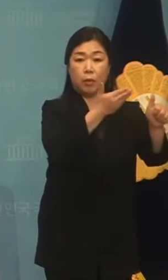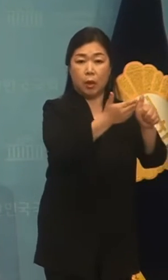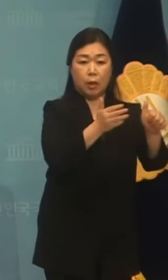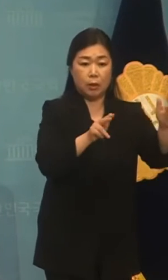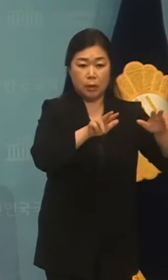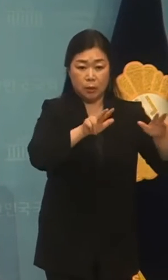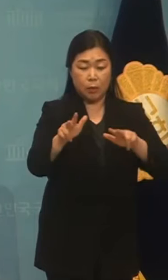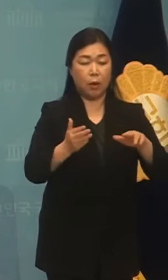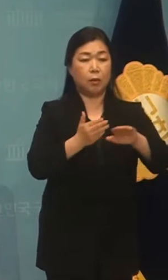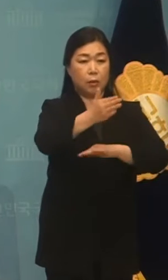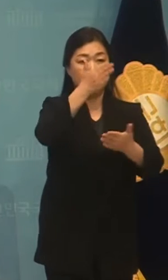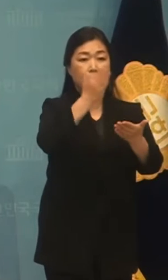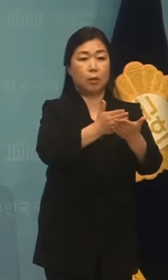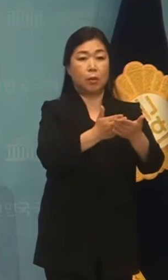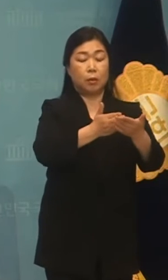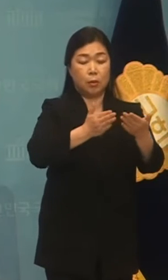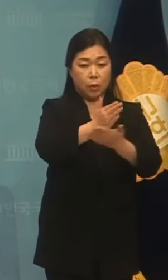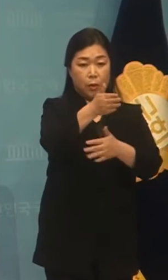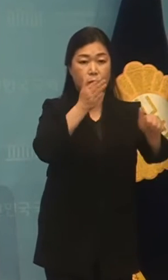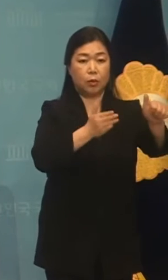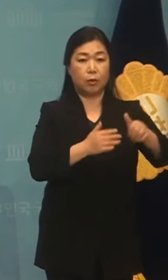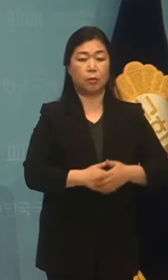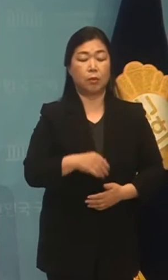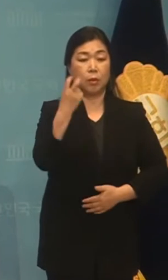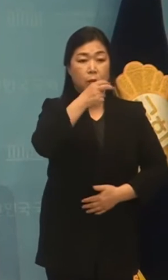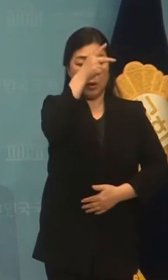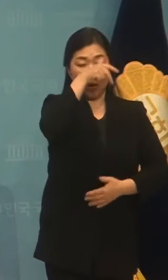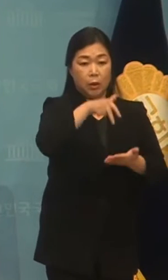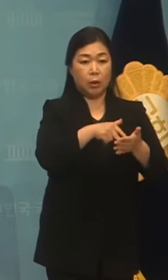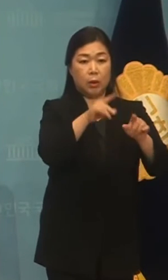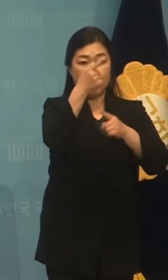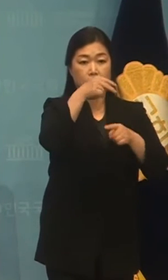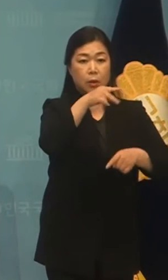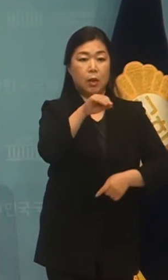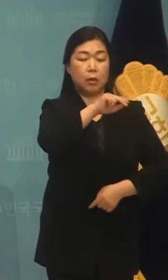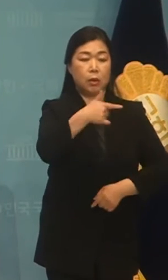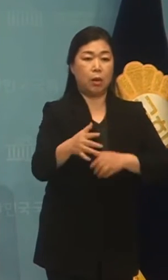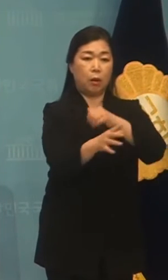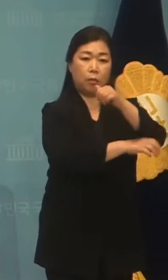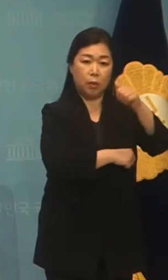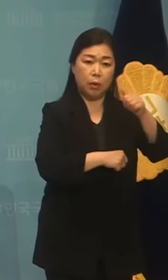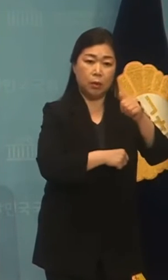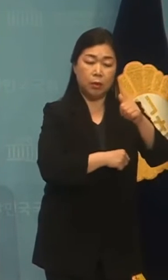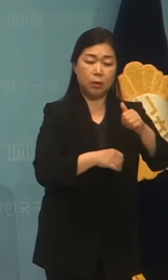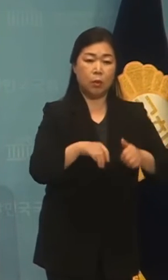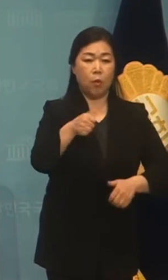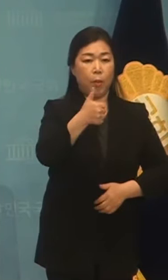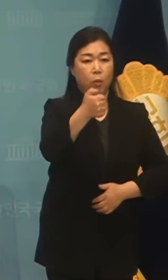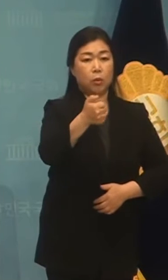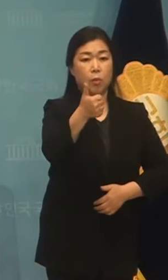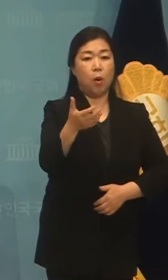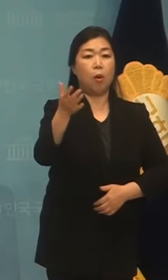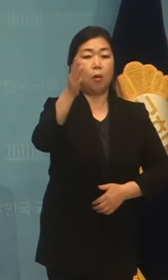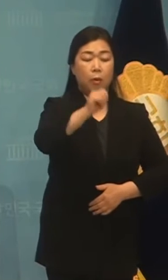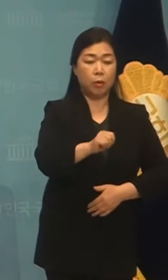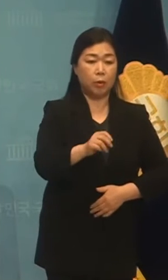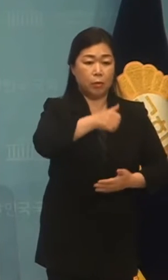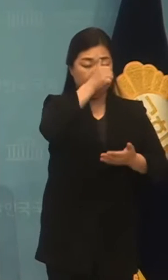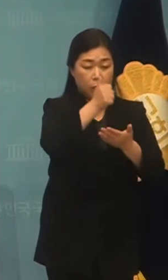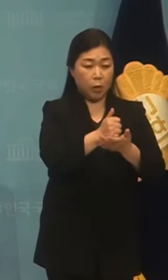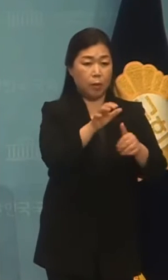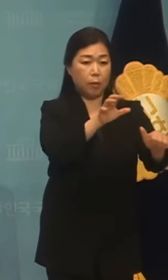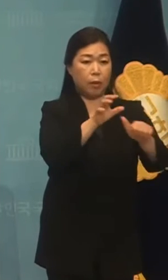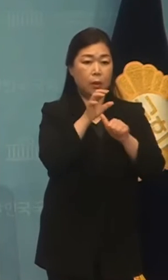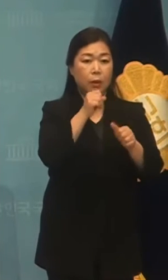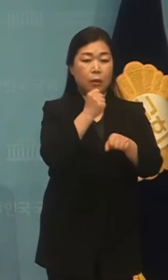신속한 처리를 추구합니다. 검찰은 이상직 의원의 횡령 대인 금액이 약 555억 원에 의해 범행으로